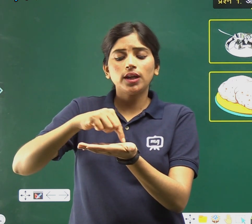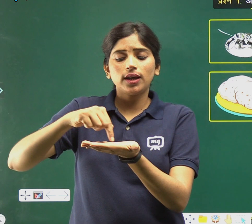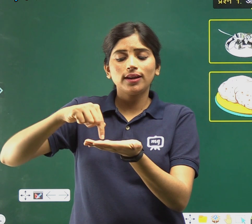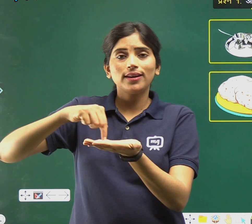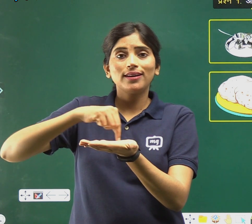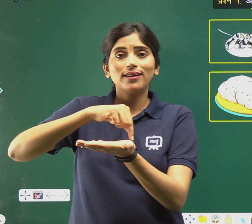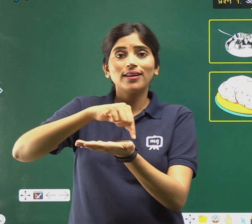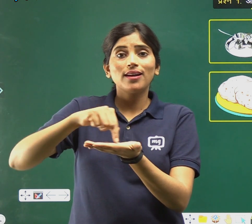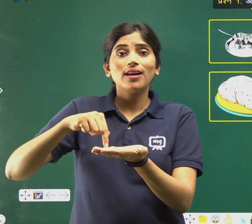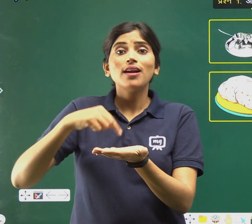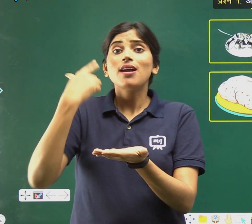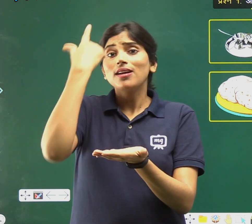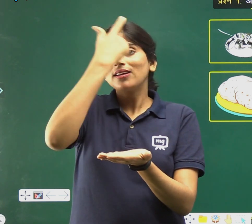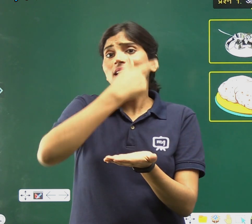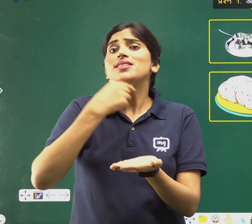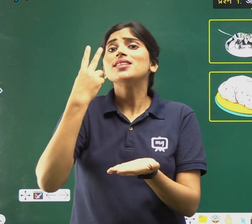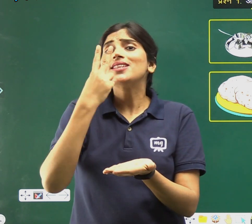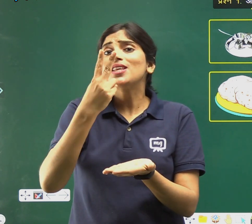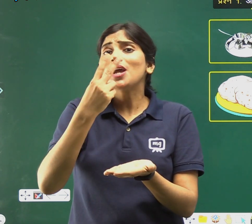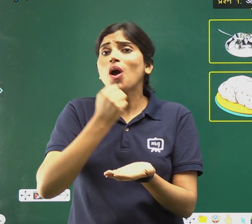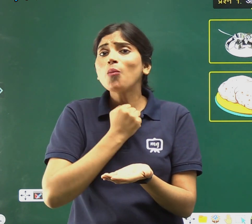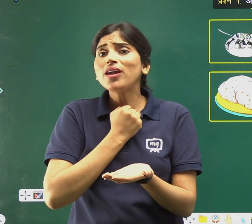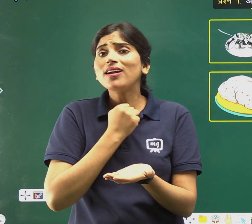कैसी दिखती है ठाली हमें?